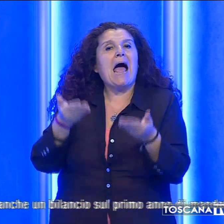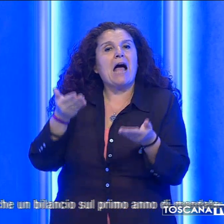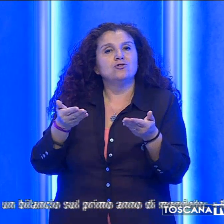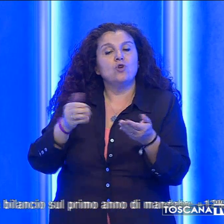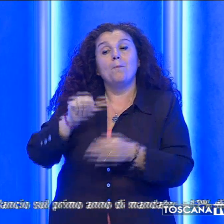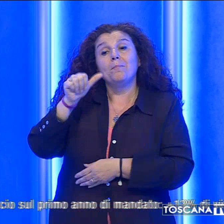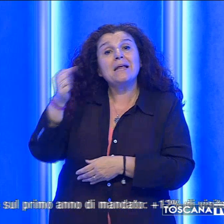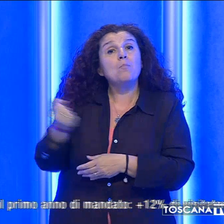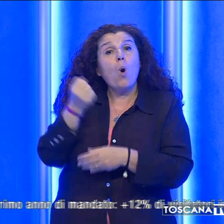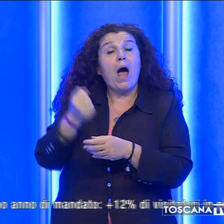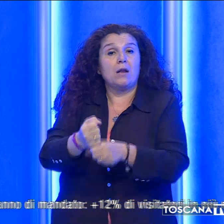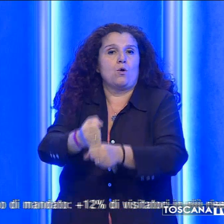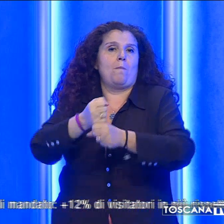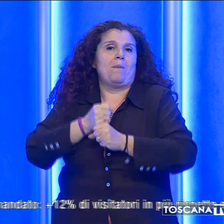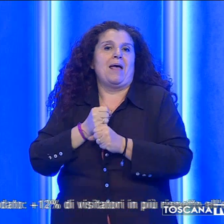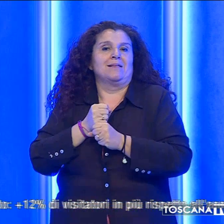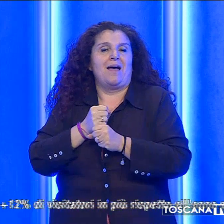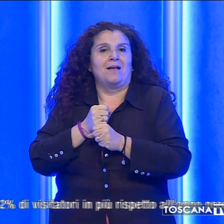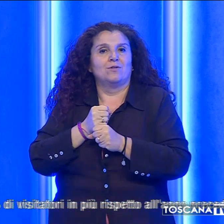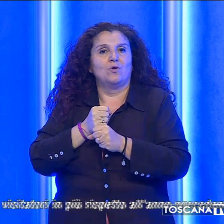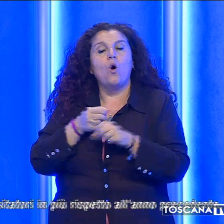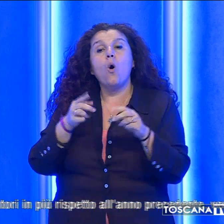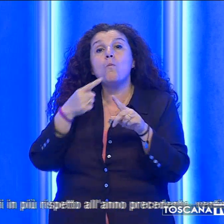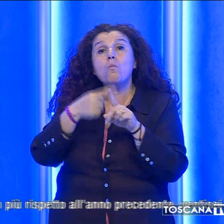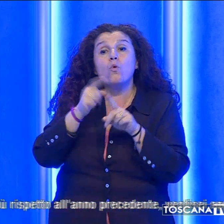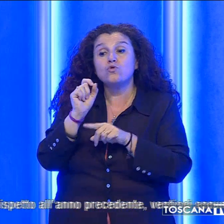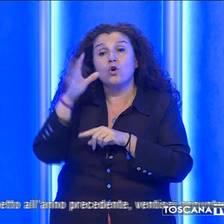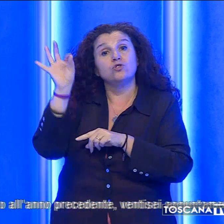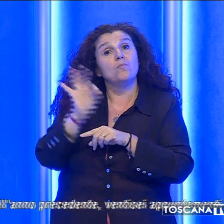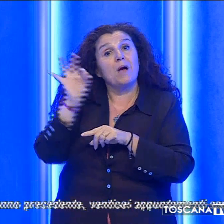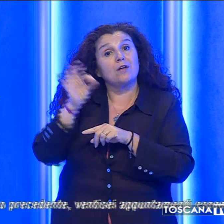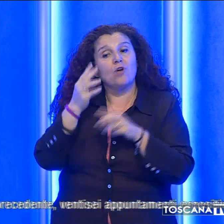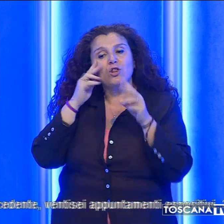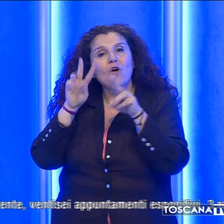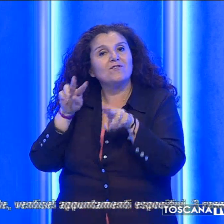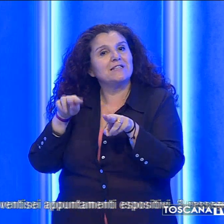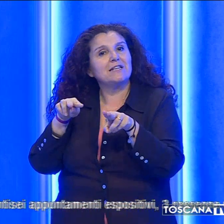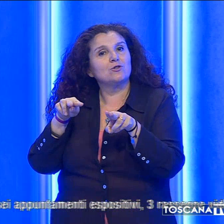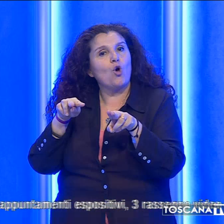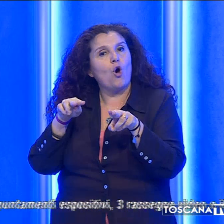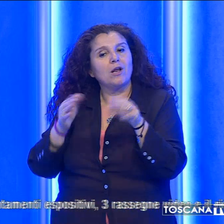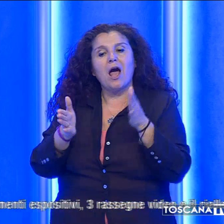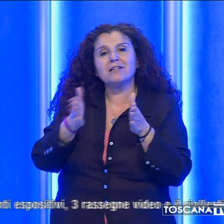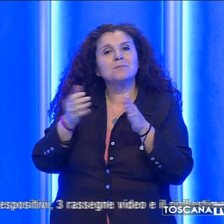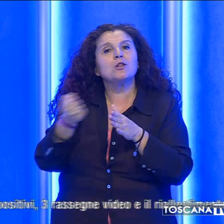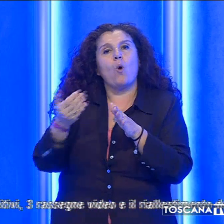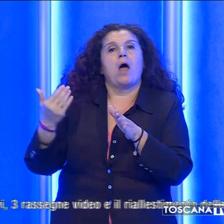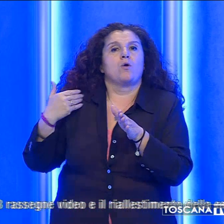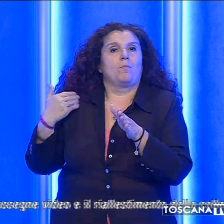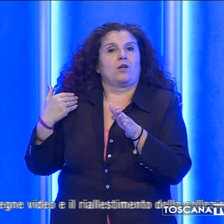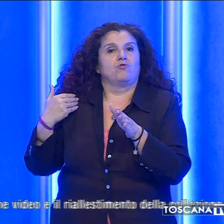primo anno di mandato. Più 12% di visitatori in più rispetto all'anno precedente.